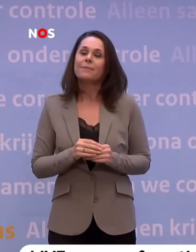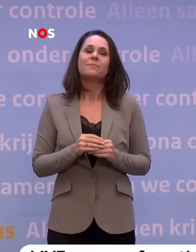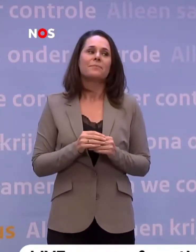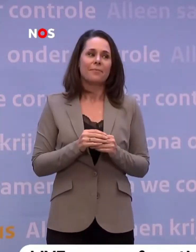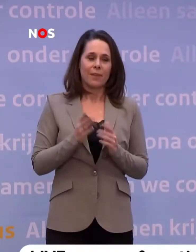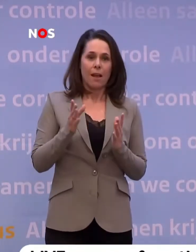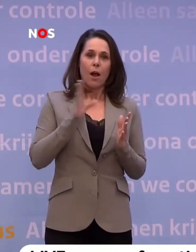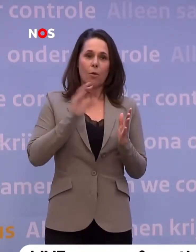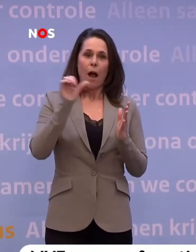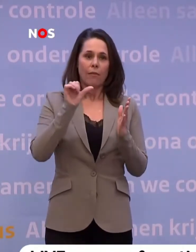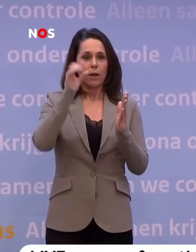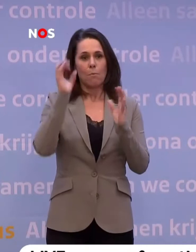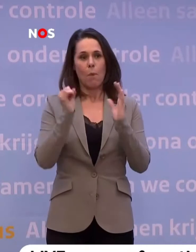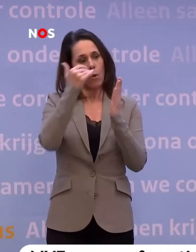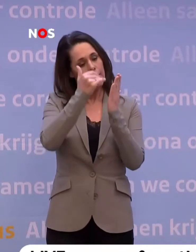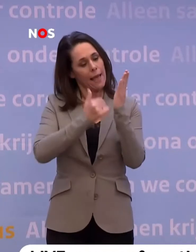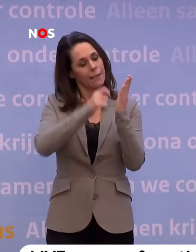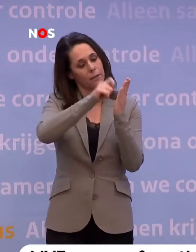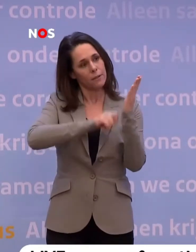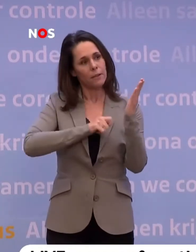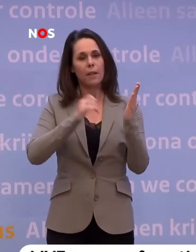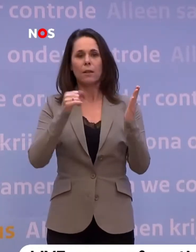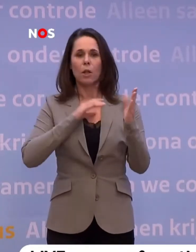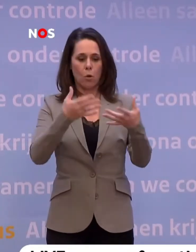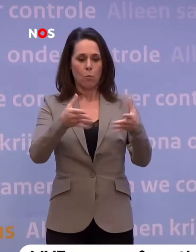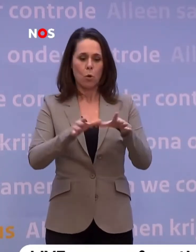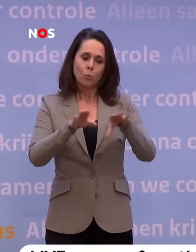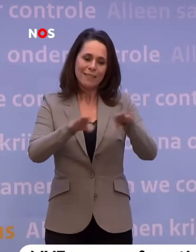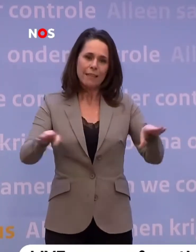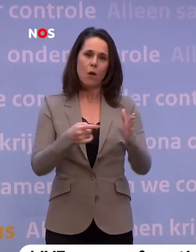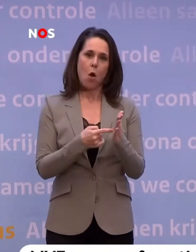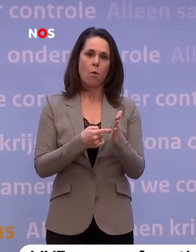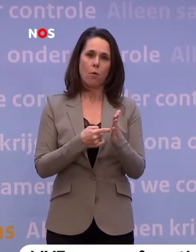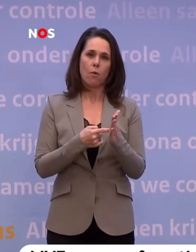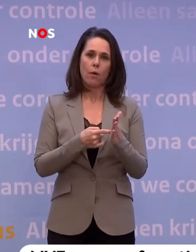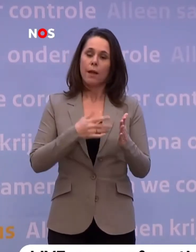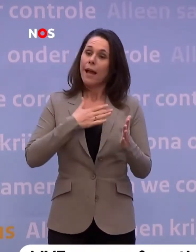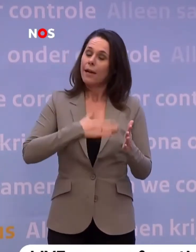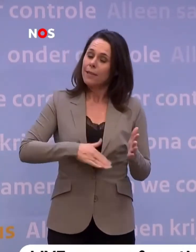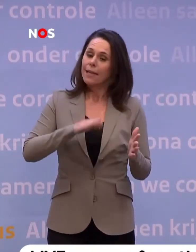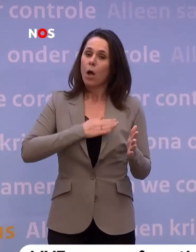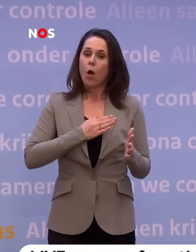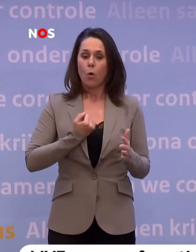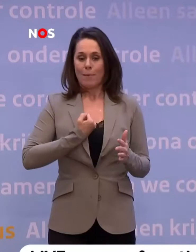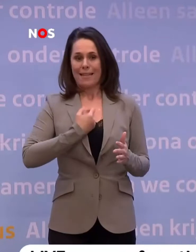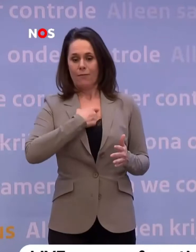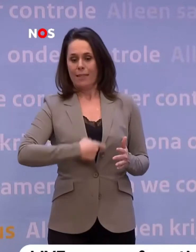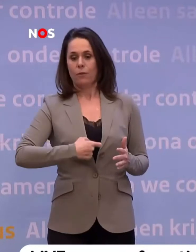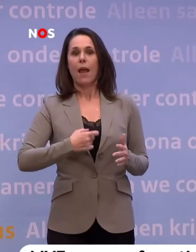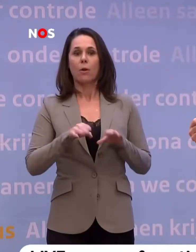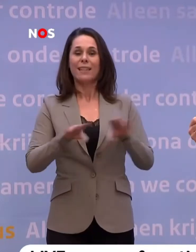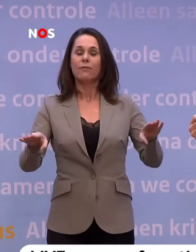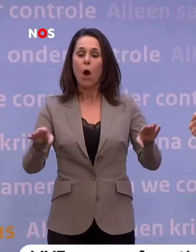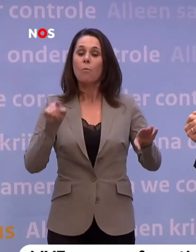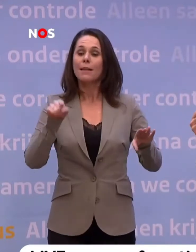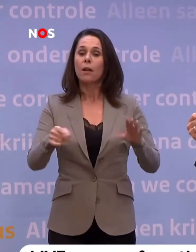...dat beschrijft nog een aantal andere mogelijkheden... ...namelijk je kunt ook op groepsniveau... ...zou je dat kunnen gebruiken... ...en uiteindelijk wellicht ook op individueel niveau... ...maar daarvoor